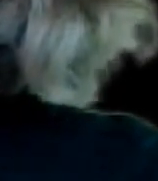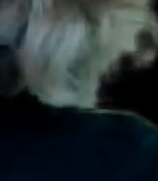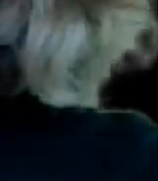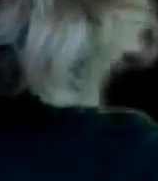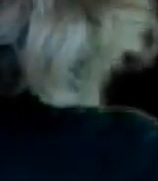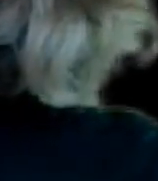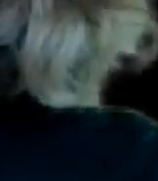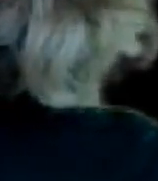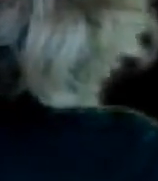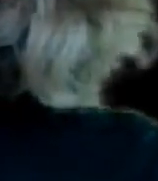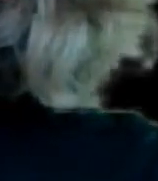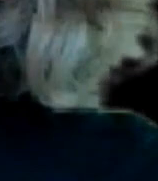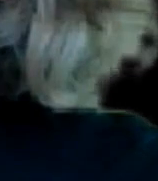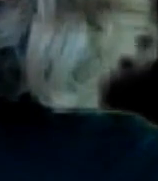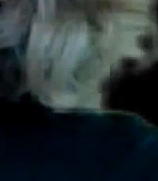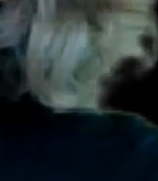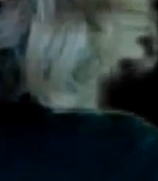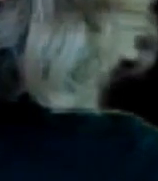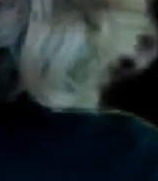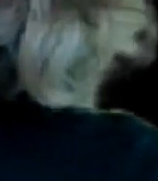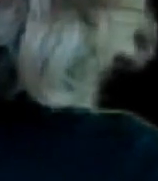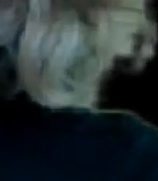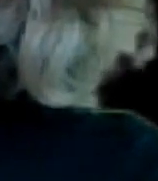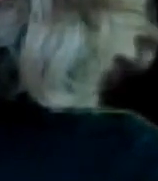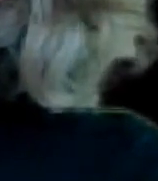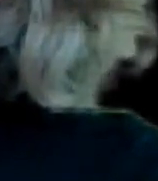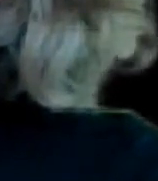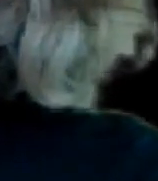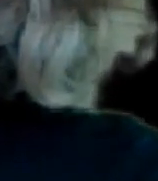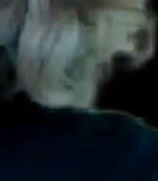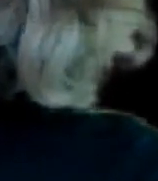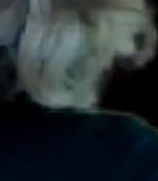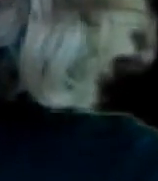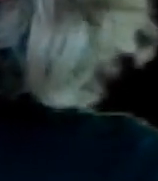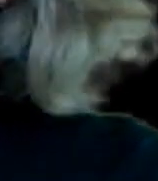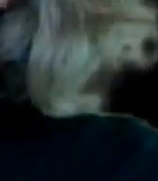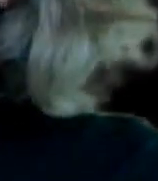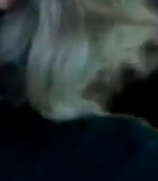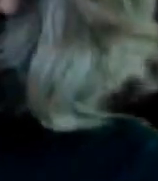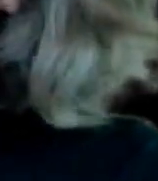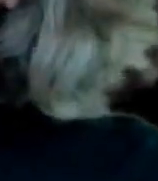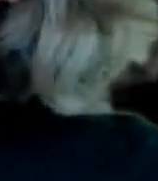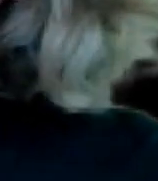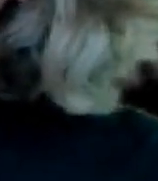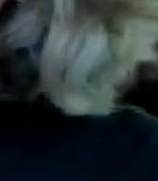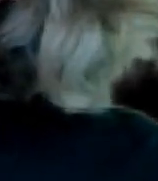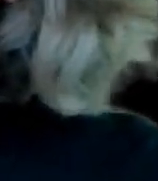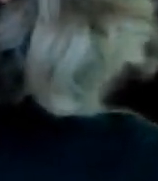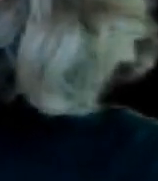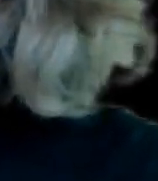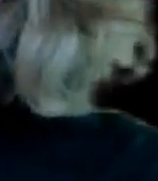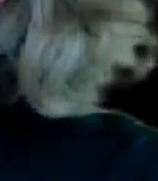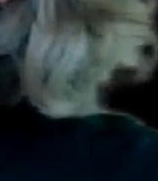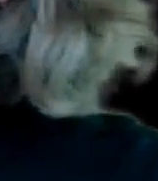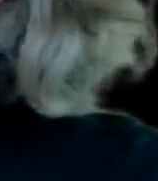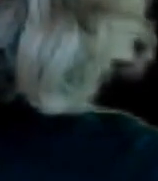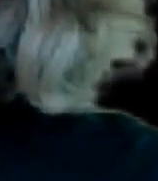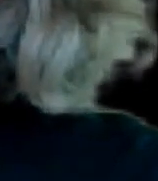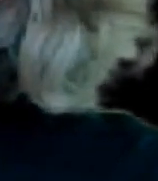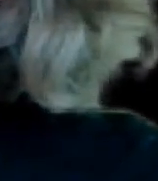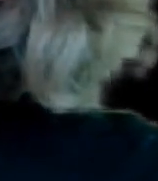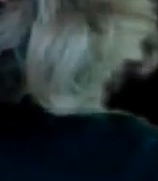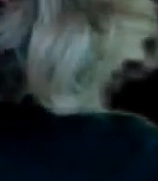Si me preocupa Mara En tu caso Que no eres